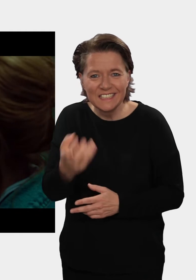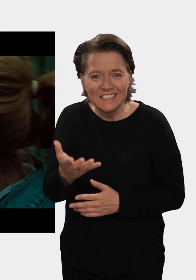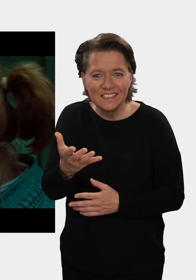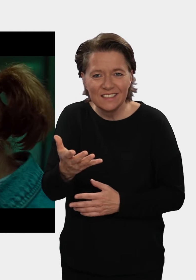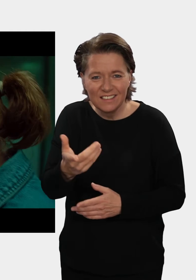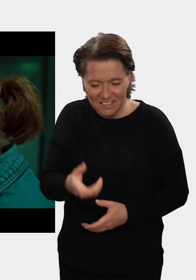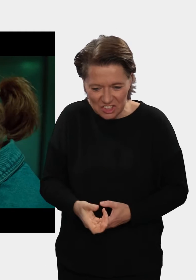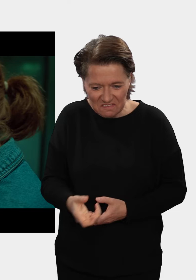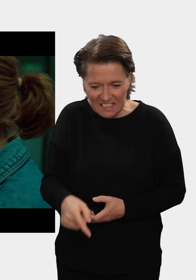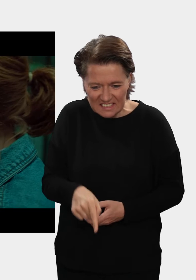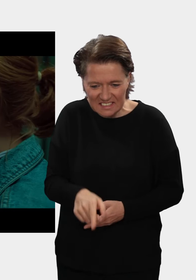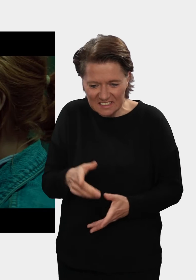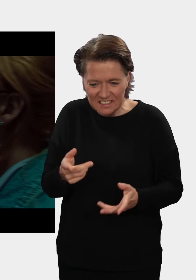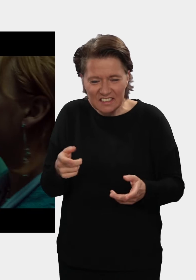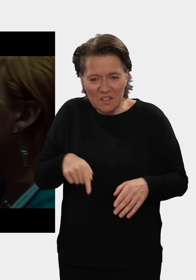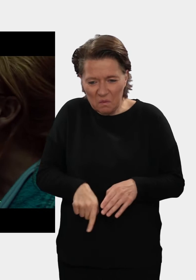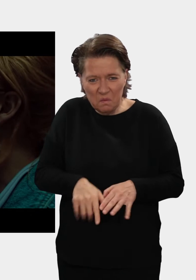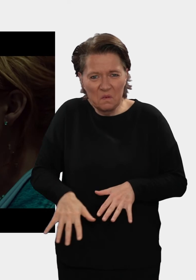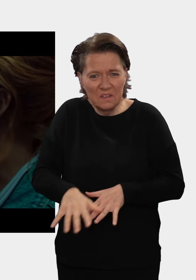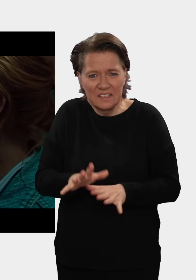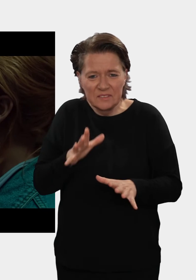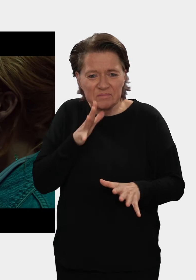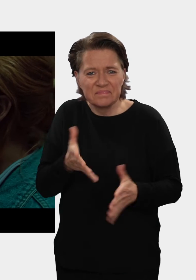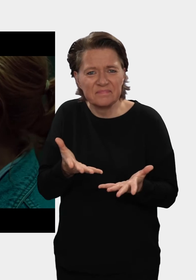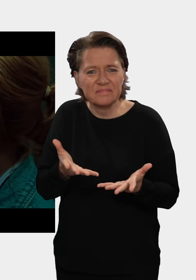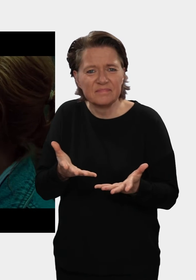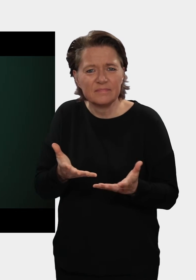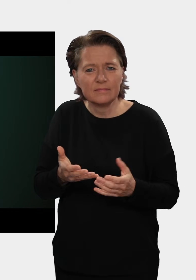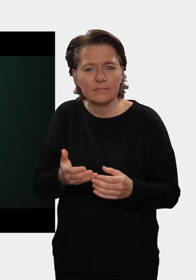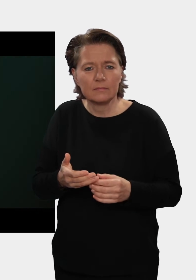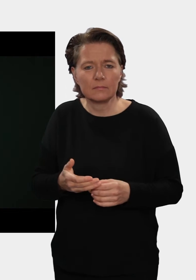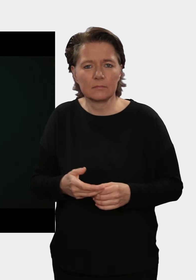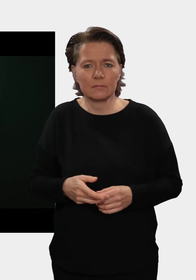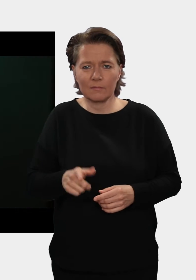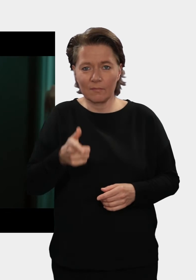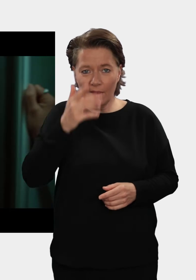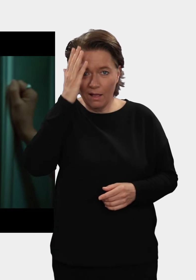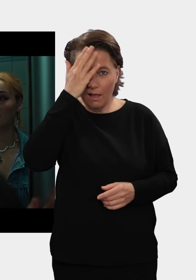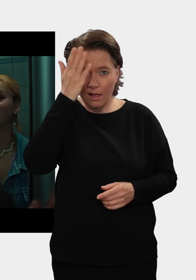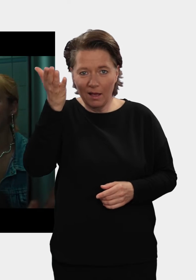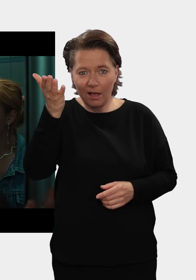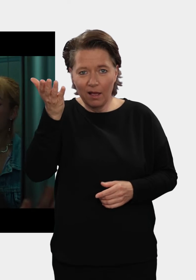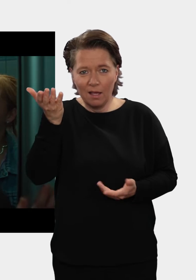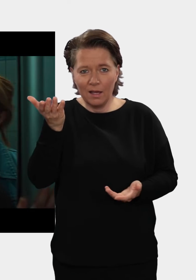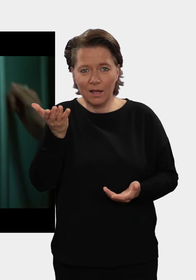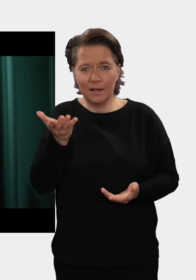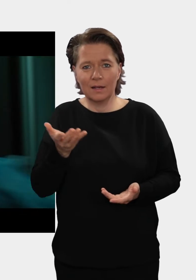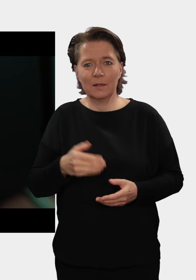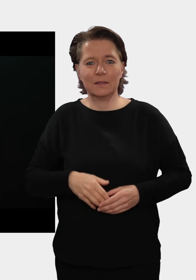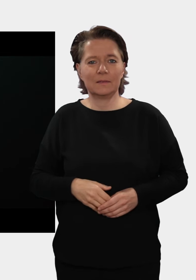mal, hast du dich auch hingesetzt? Versau hier bloß nicht das Klo mit deinem Pimmel, du abartiger, ey. Ey, habt ihr sie noch alle? Ob wir sie noch alle